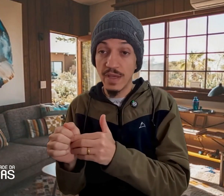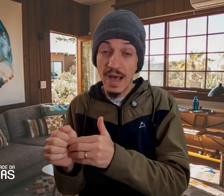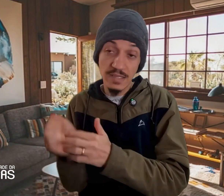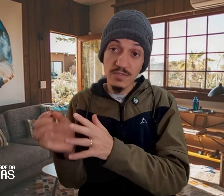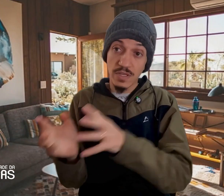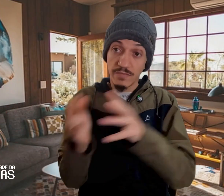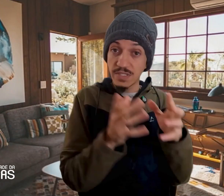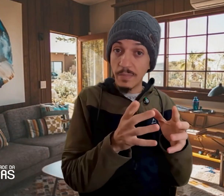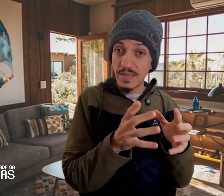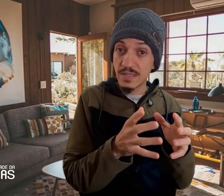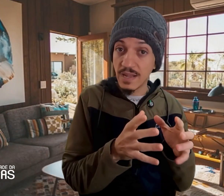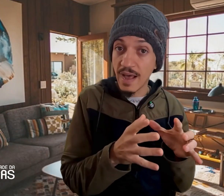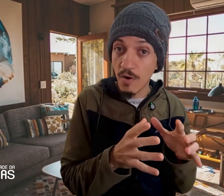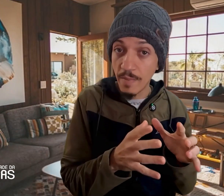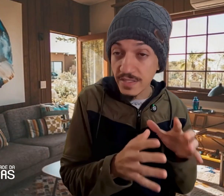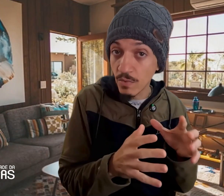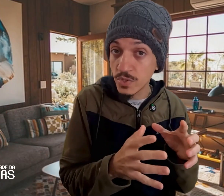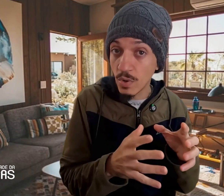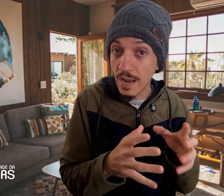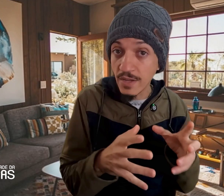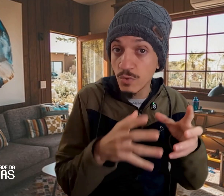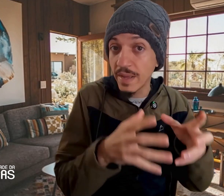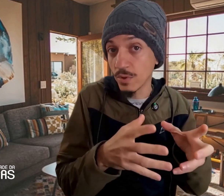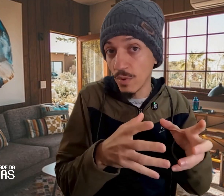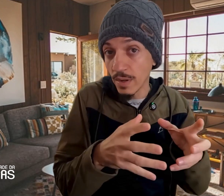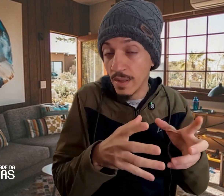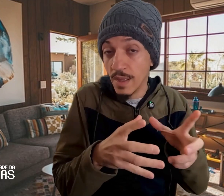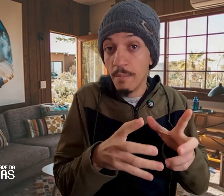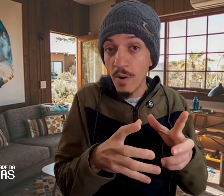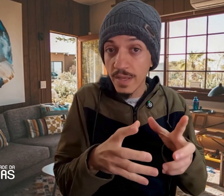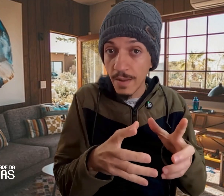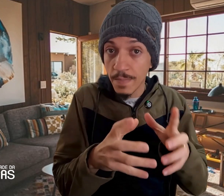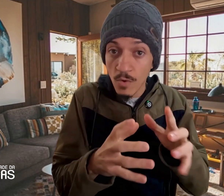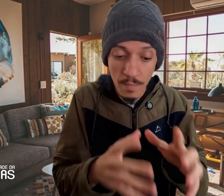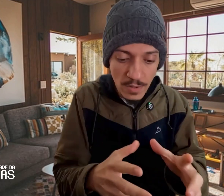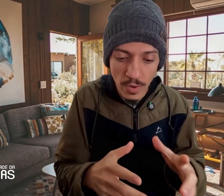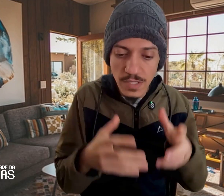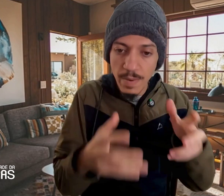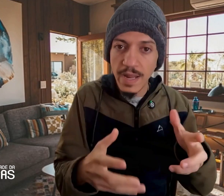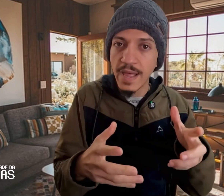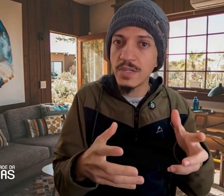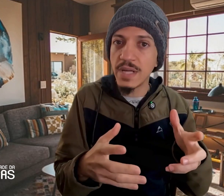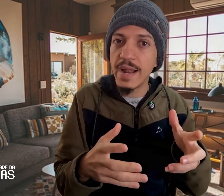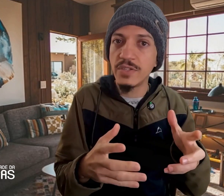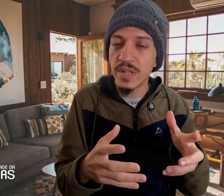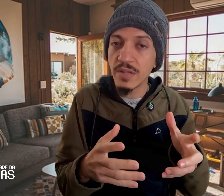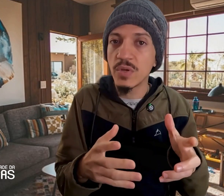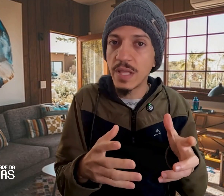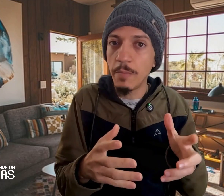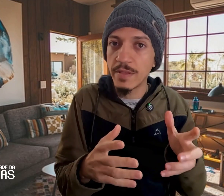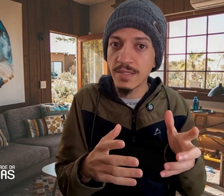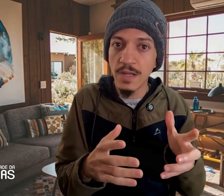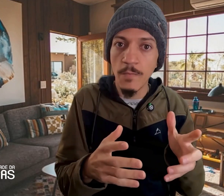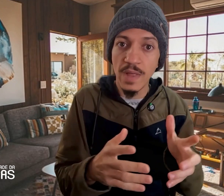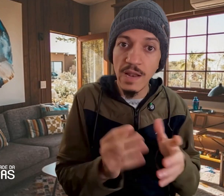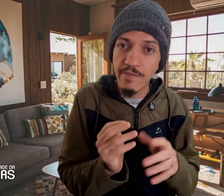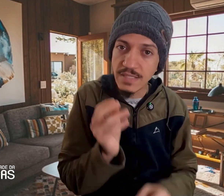Às vezes, o que você precisa ali realmente é de um olhar de um mentor. Por quê? Um mentor experiente na área de tradução e interpretação, ele vai saber